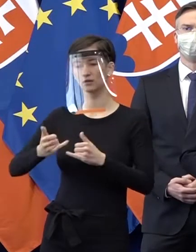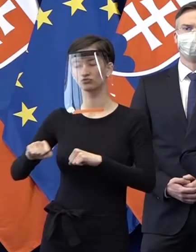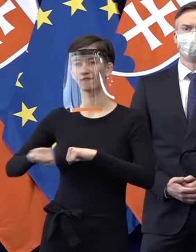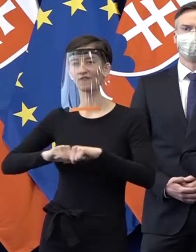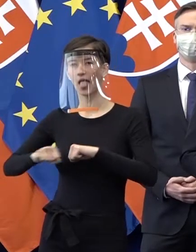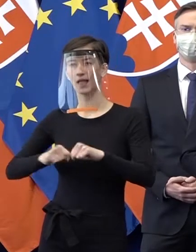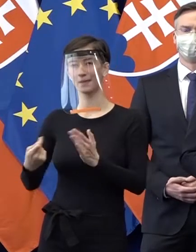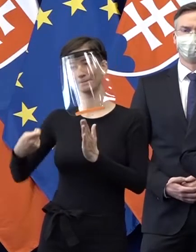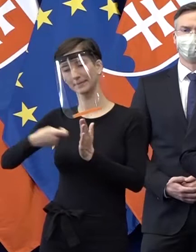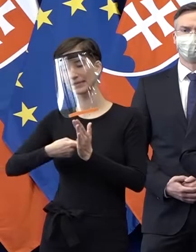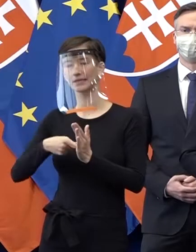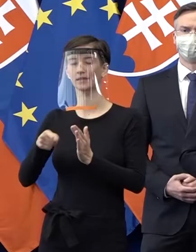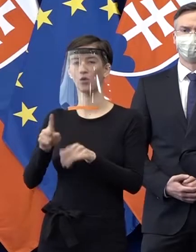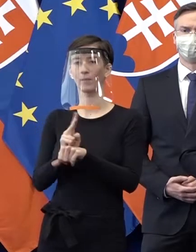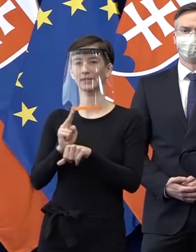malým a sredným podnikom.